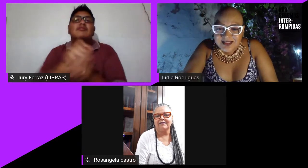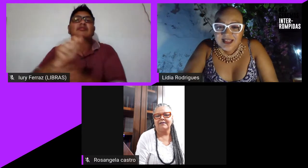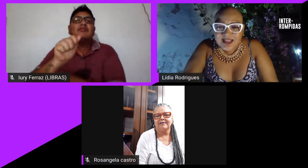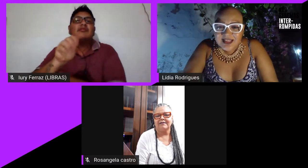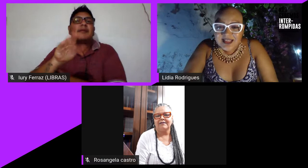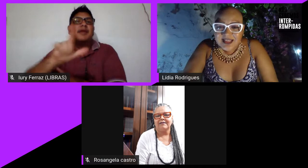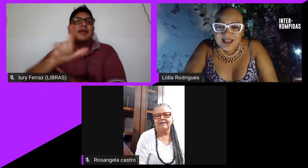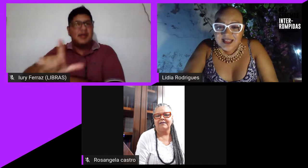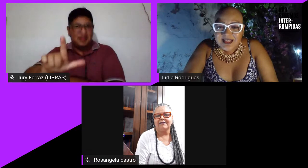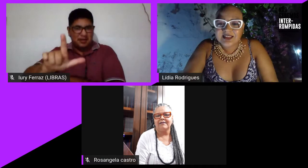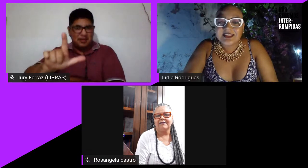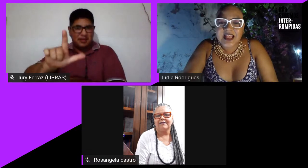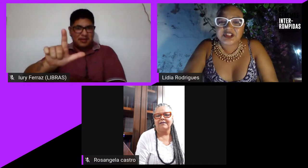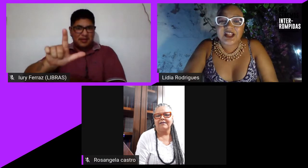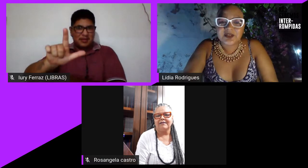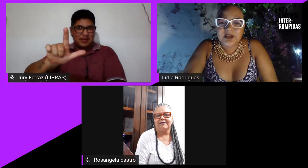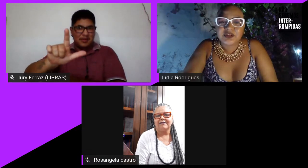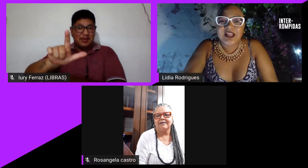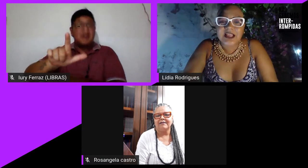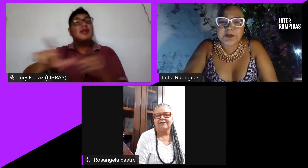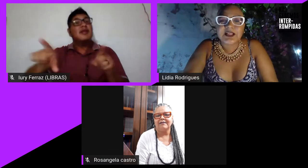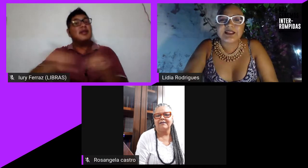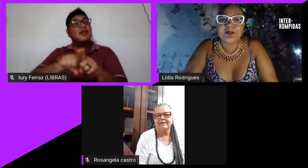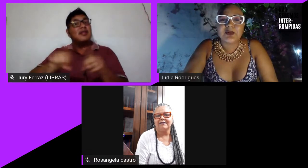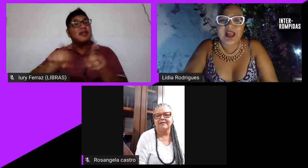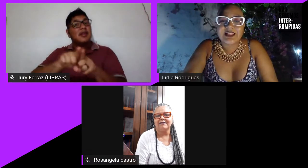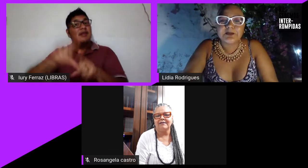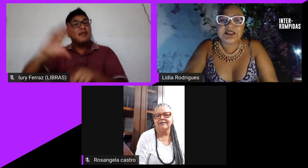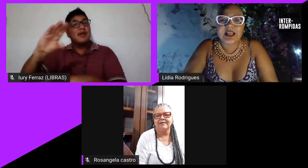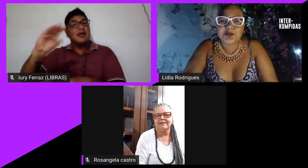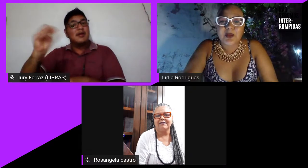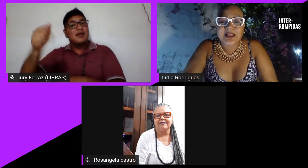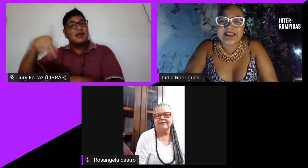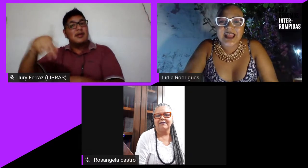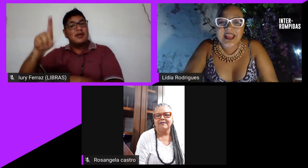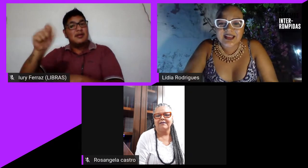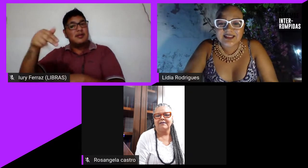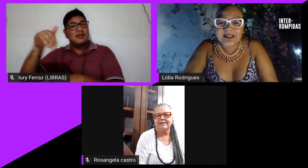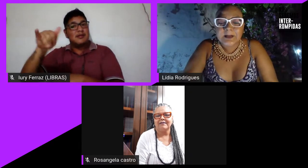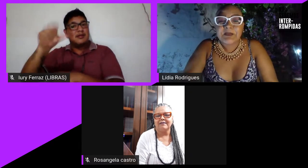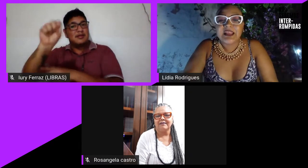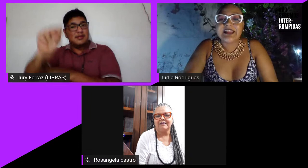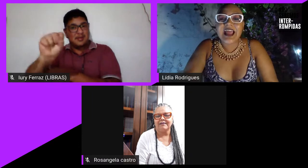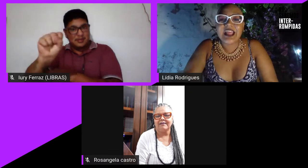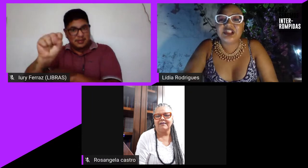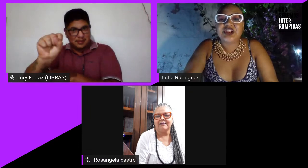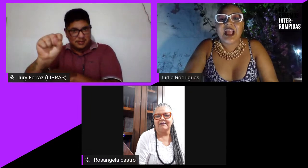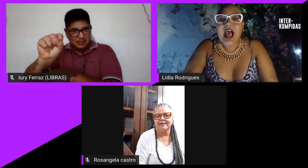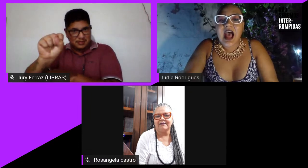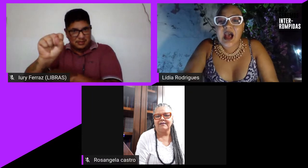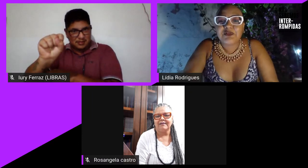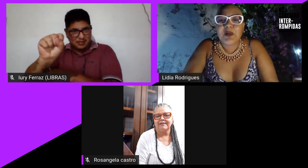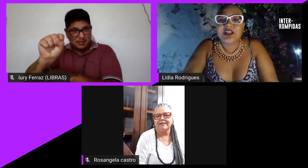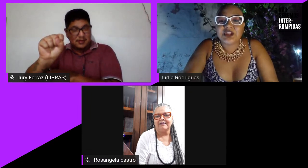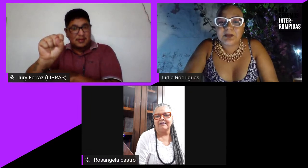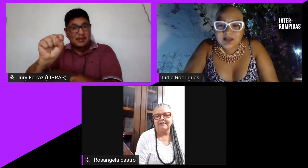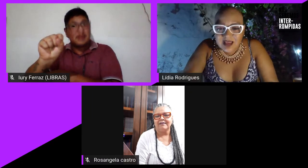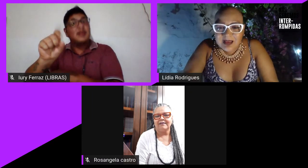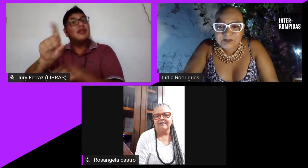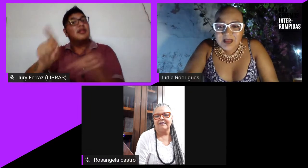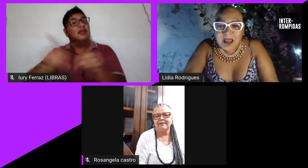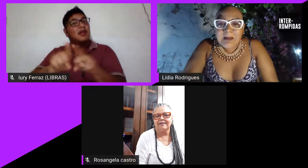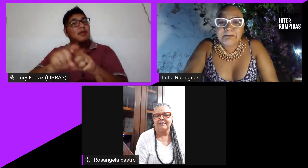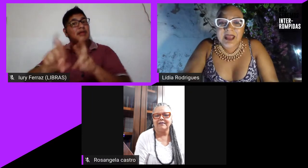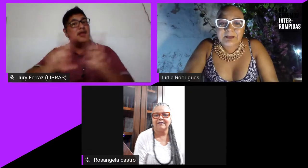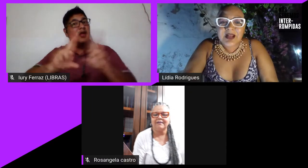Lésbicas e de Candances, Rede Nacional de Lésbicas e Mulheres Bissexuais Negras e da Rede Afro